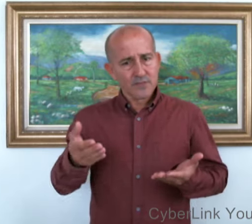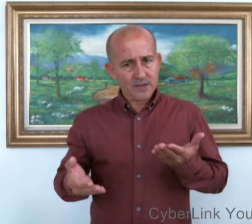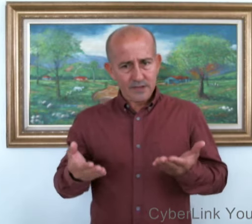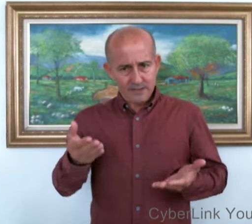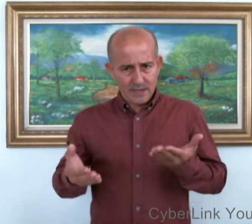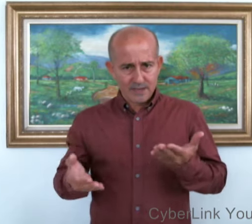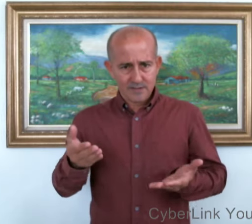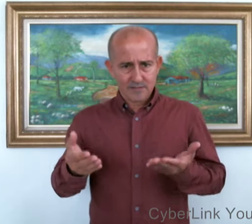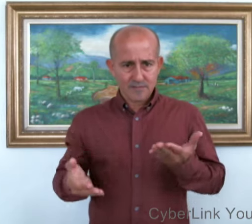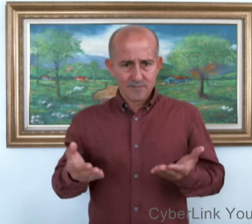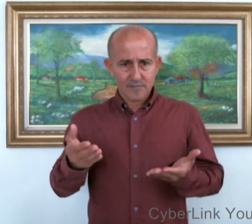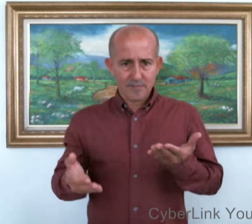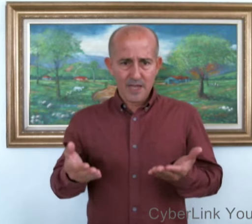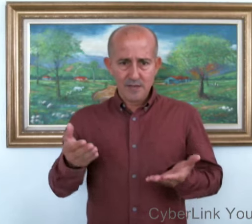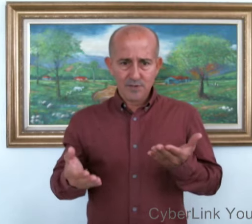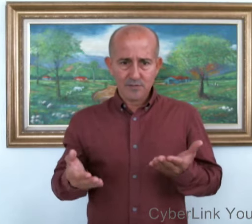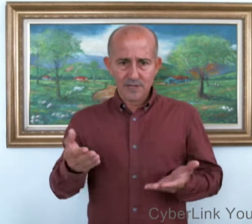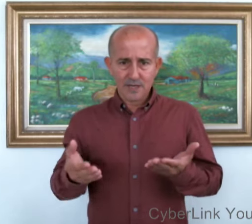Quizás. Maybe. ¿Verdad?